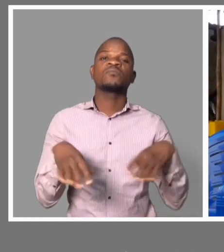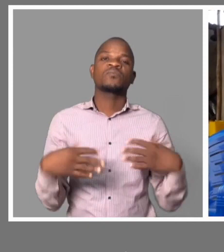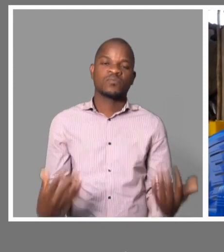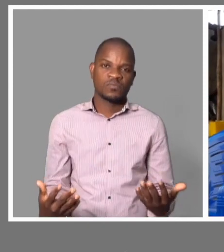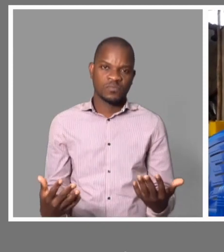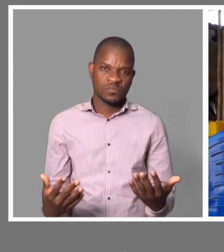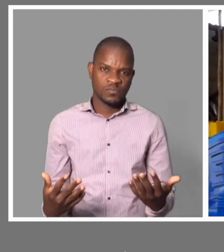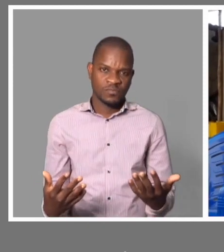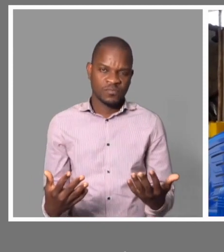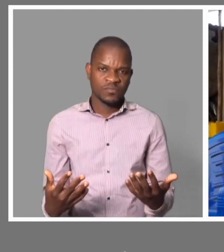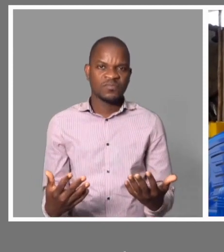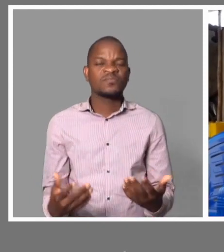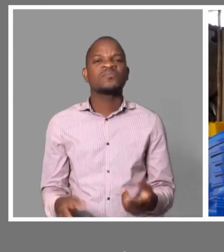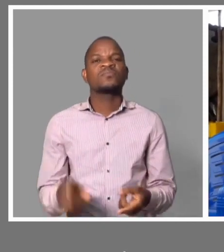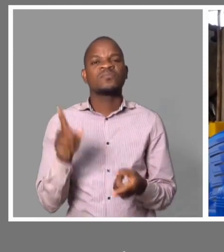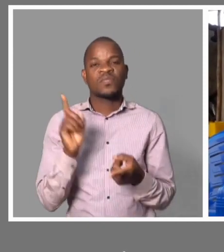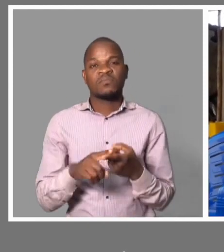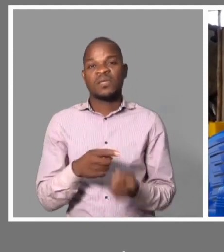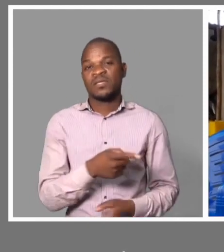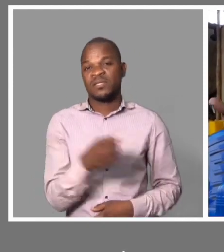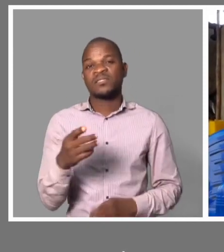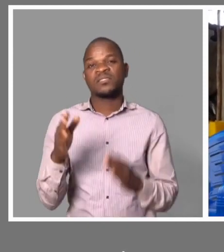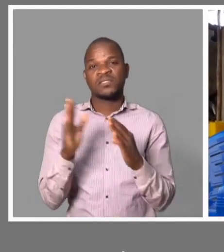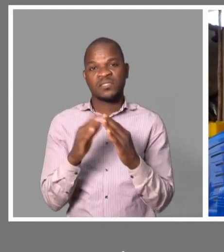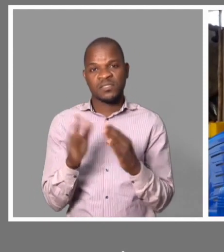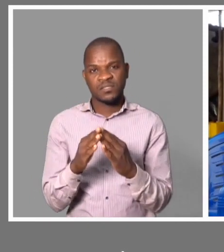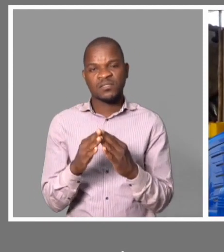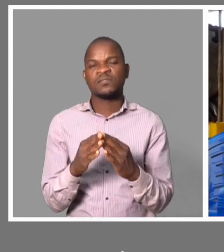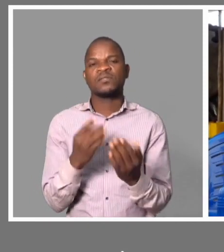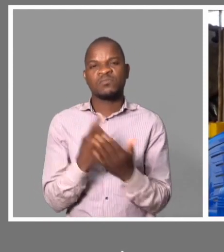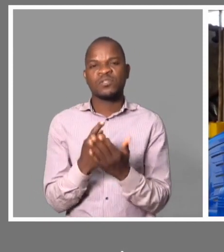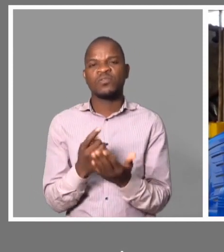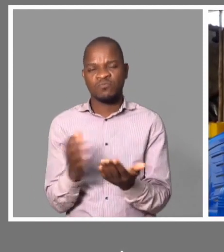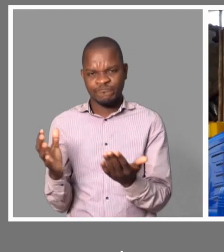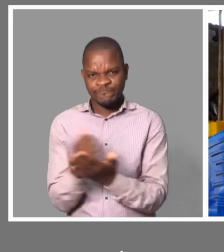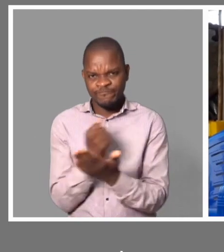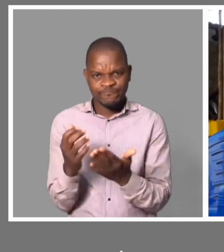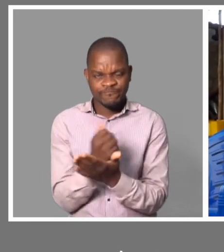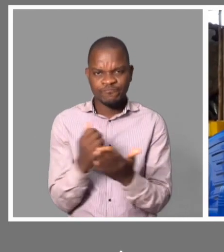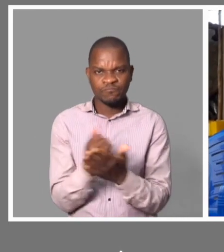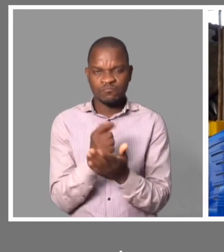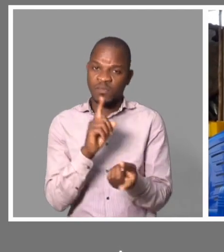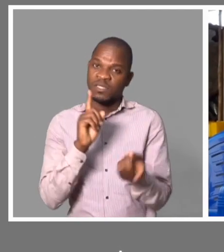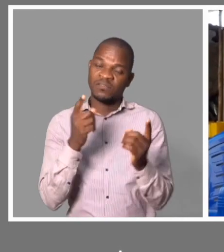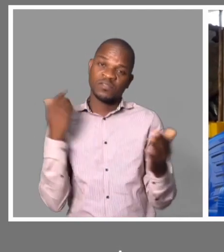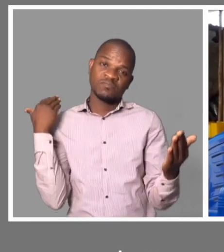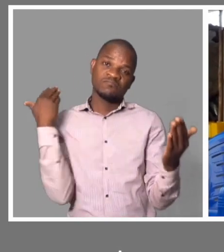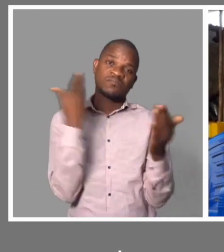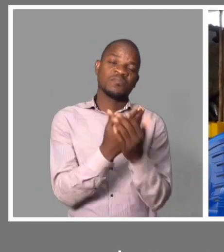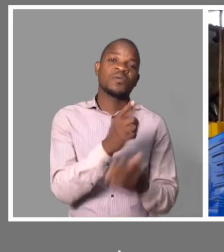agora é tentar se as casas possam mudar um orientamento que é para ir até o dezembro,